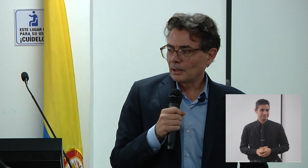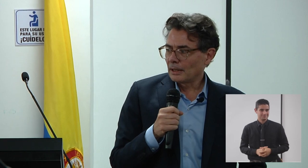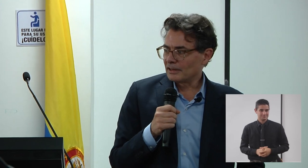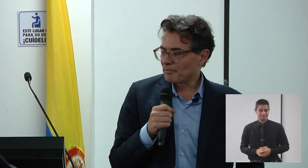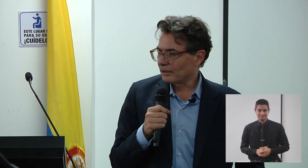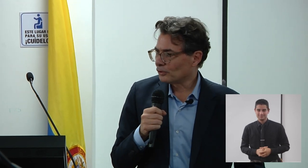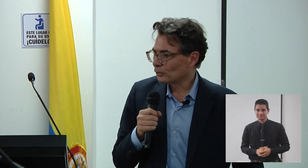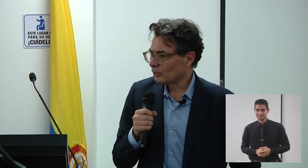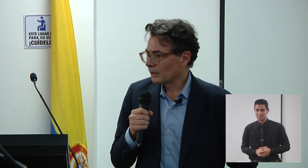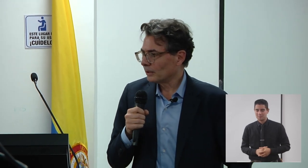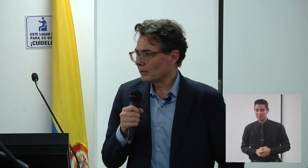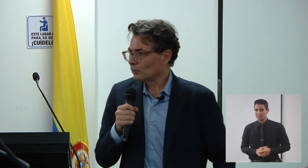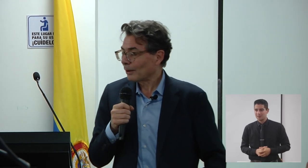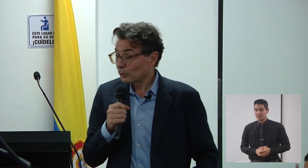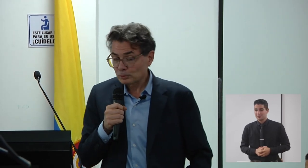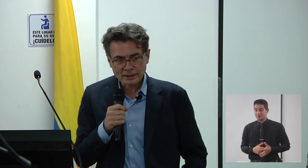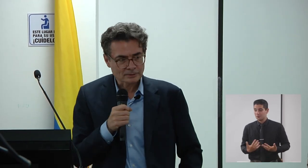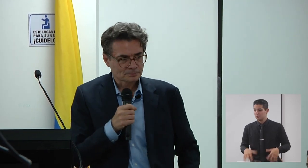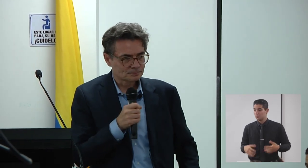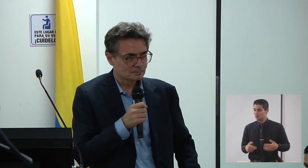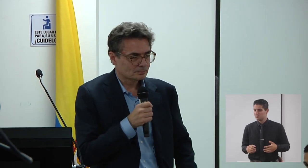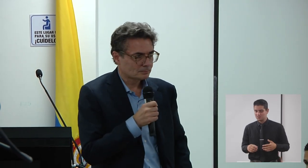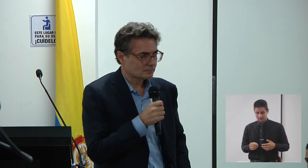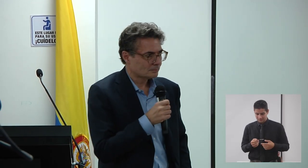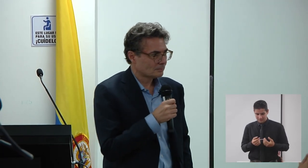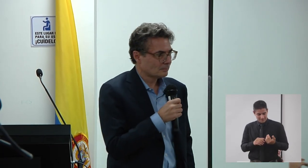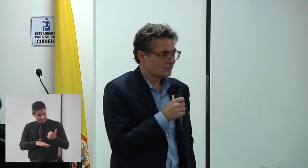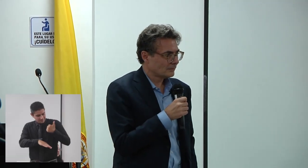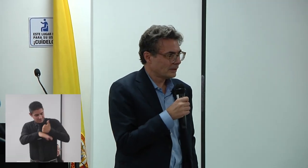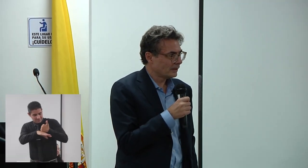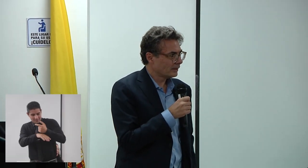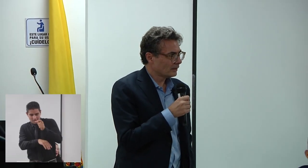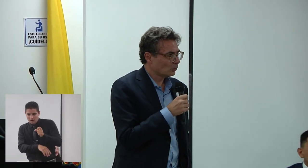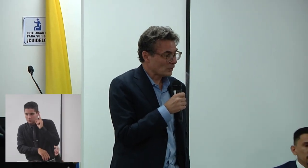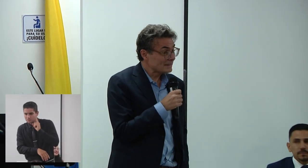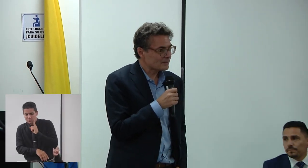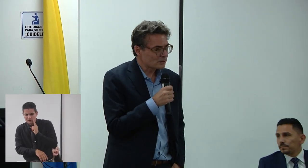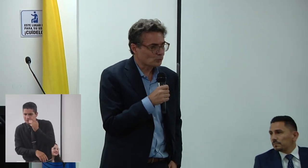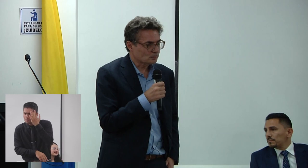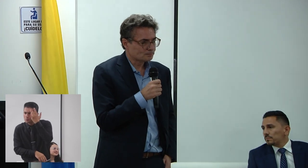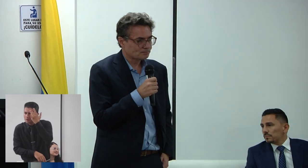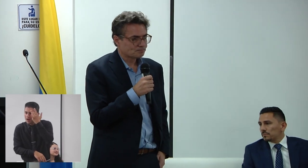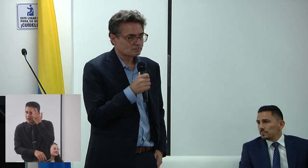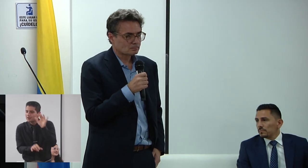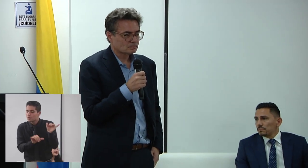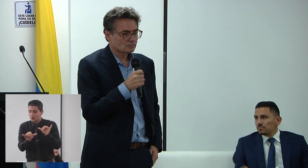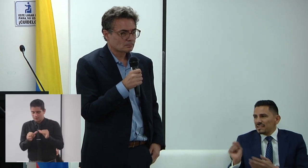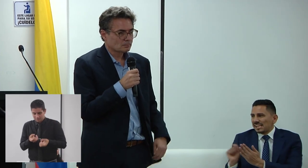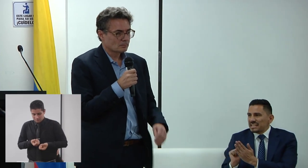Es la expresión de una voluntad, de una intención.